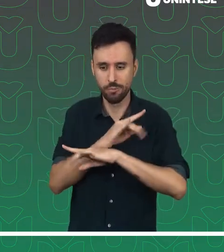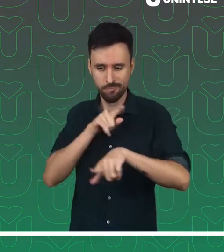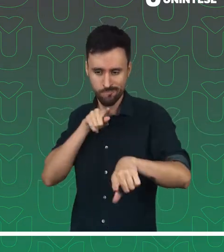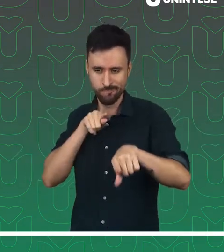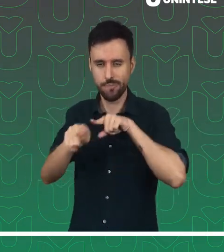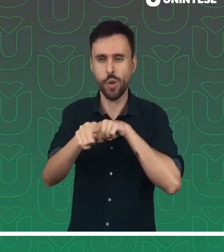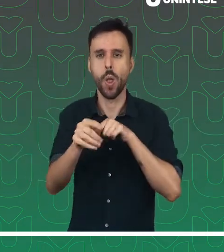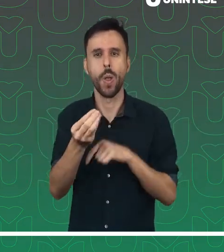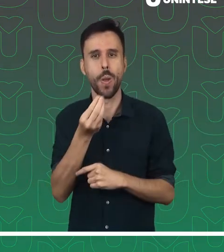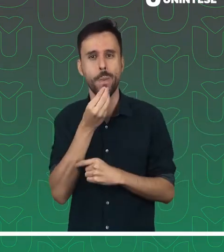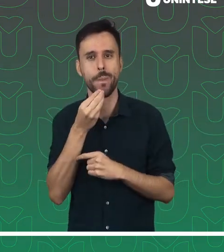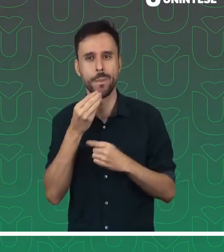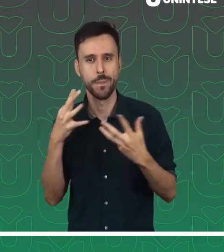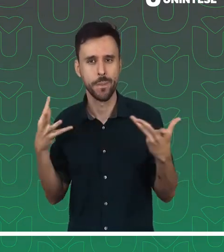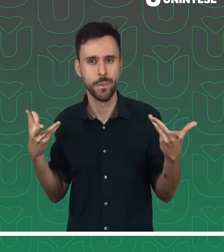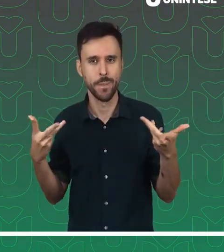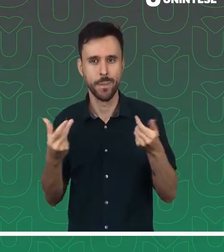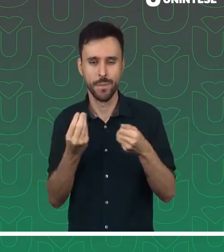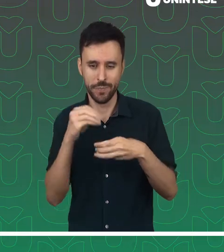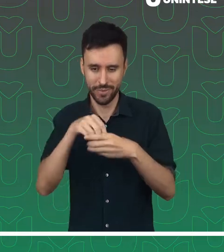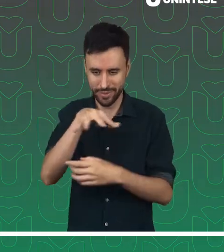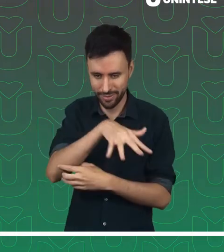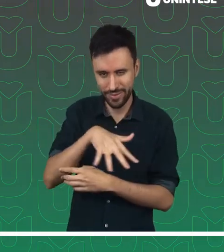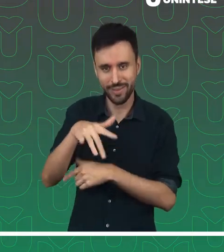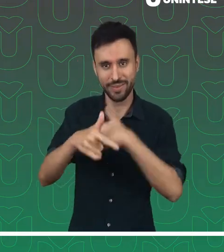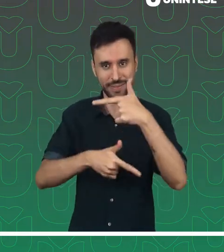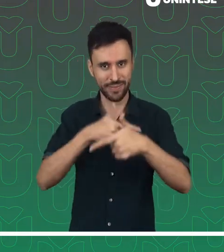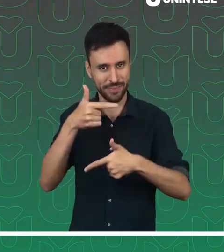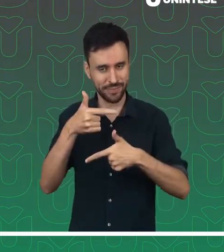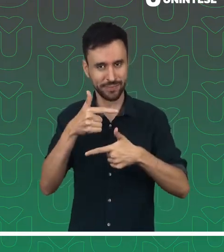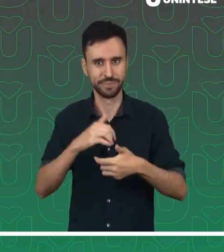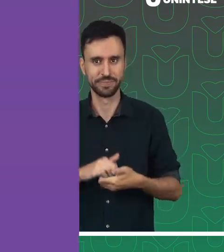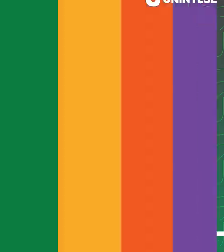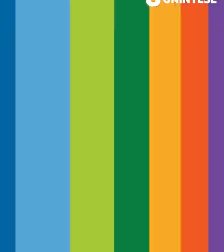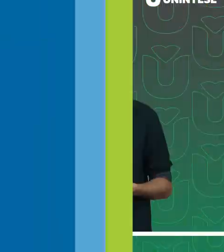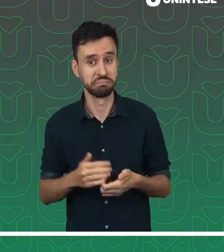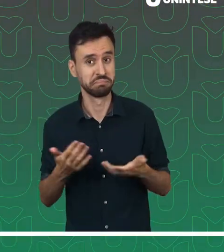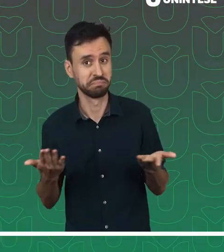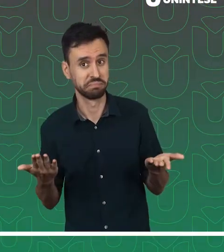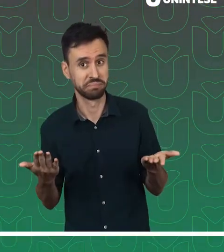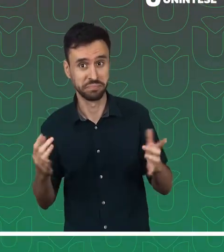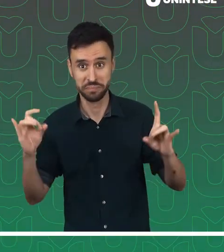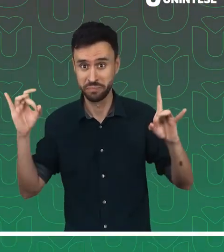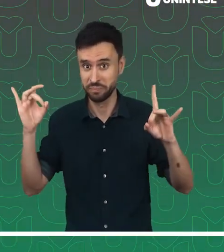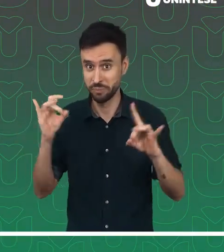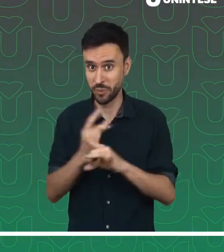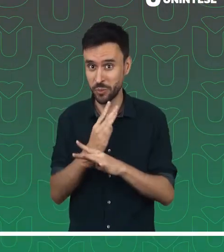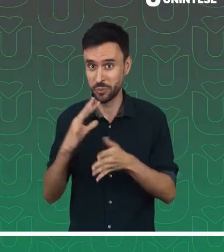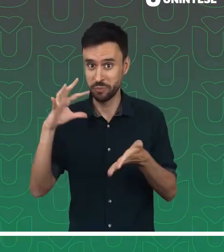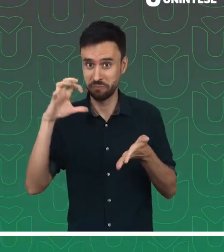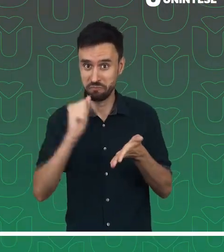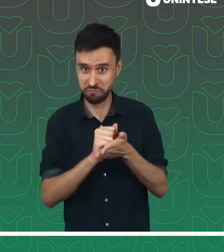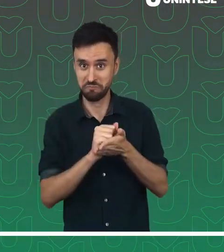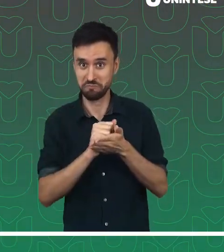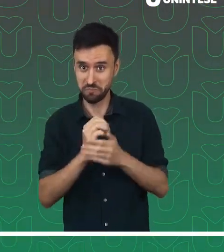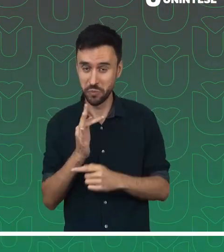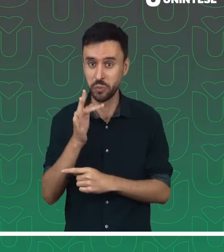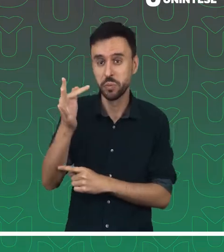a excelentes oportunidades dentro do mercado de trabalho. E aí, você está pronto para ser um desses profissionais?